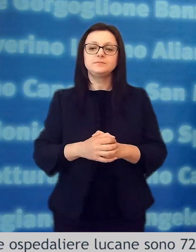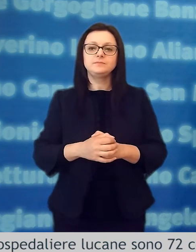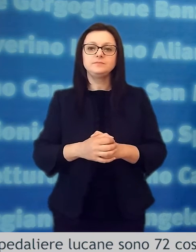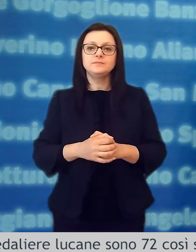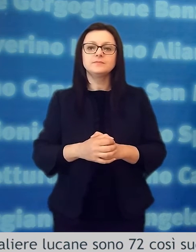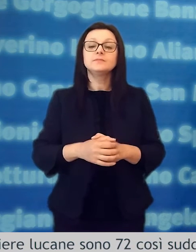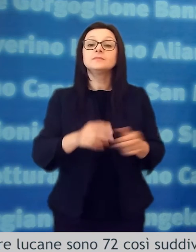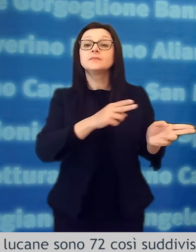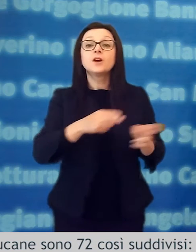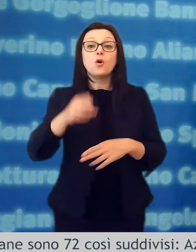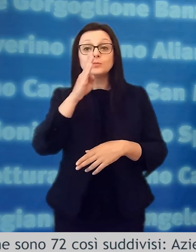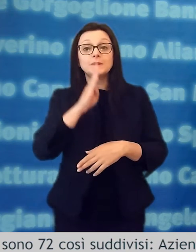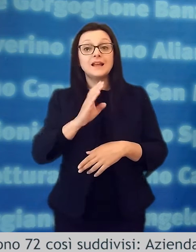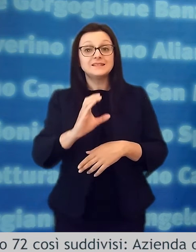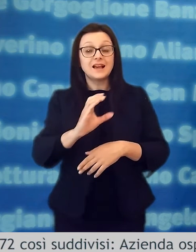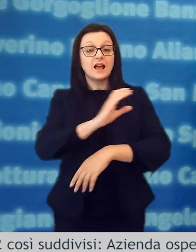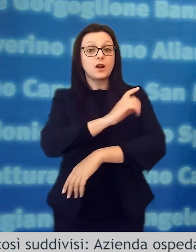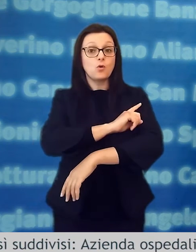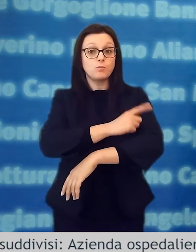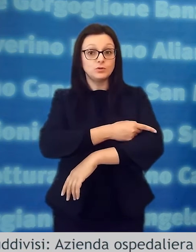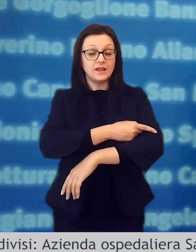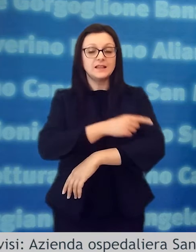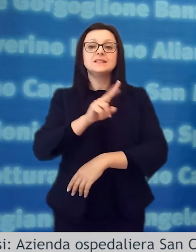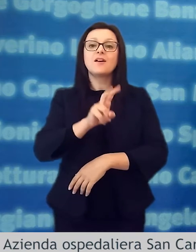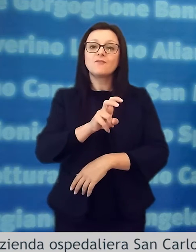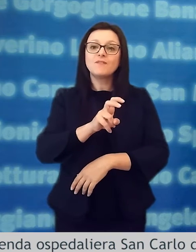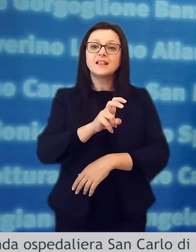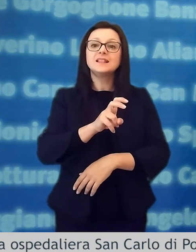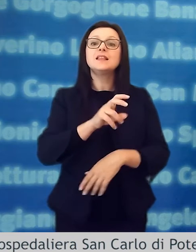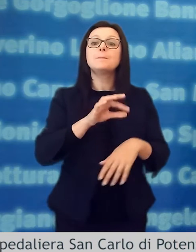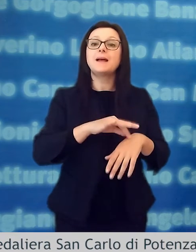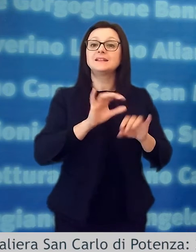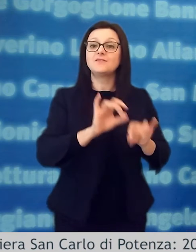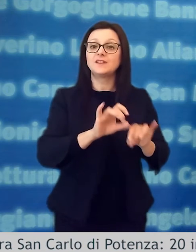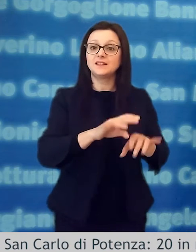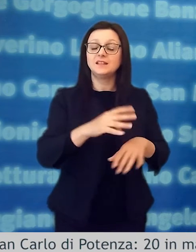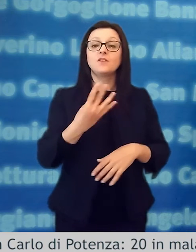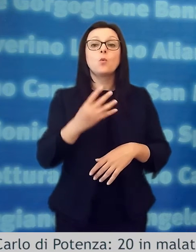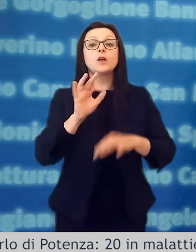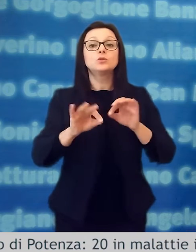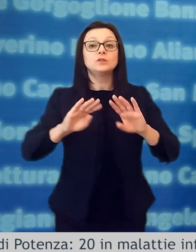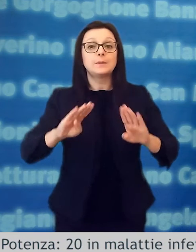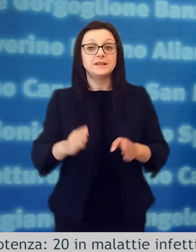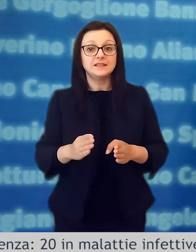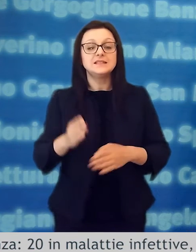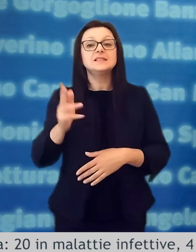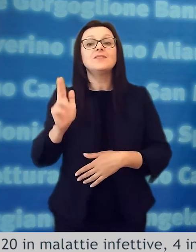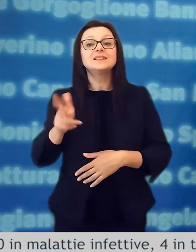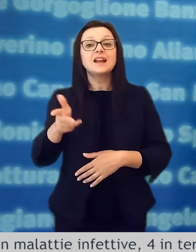suddivisi nell'azienda ospedaliera san carlo di potenza 20 in malattie infettive 4 in terapia intensiva